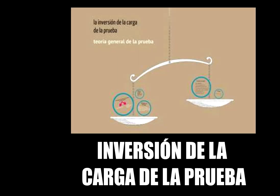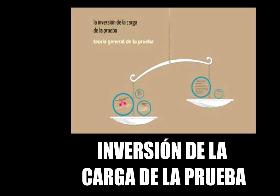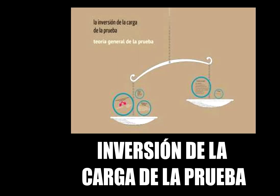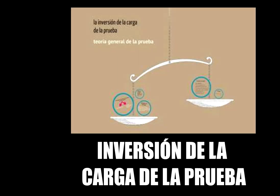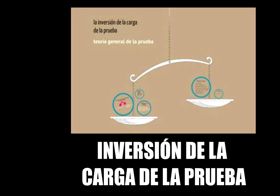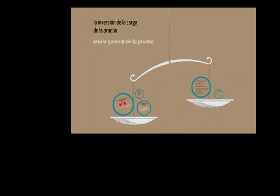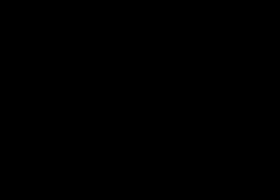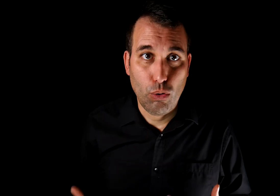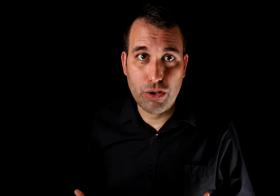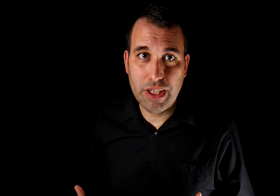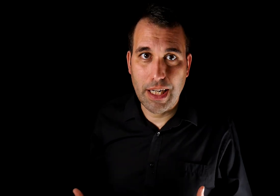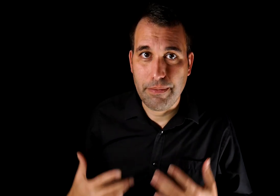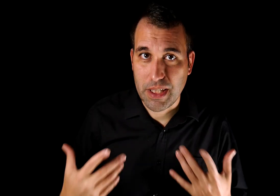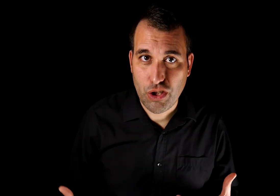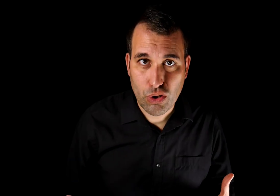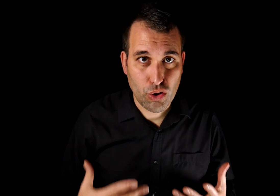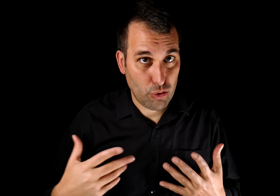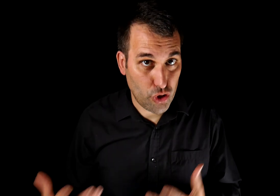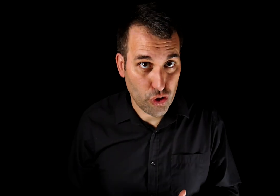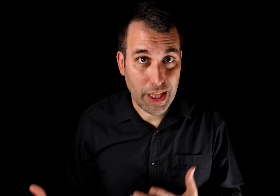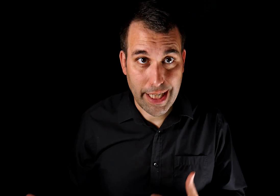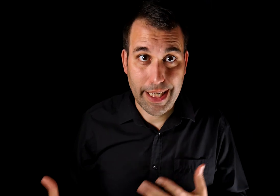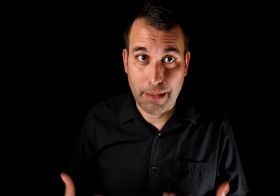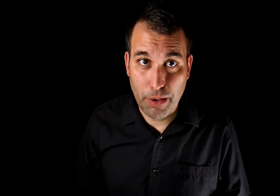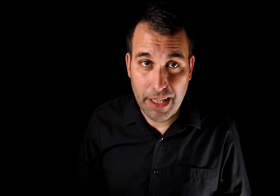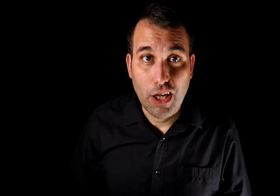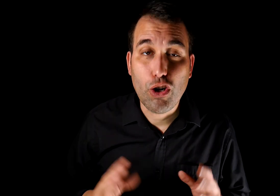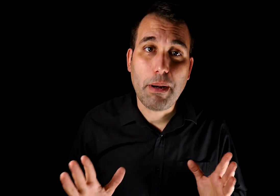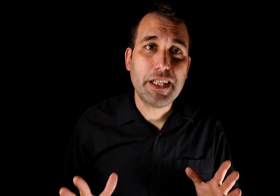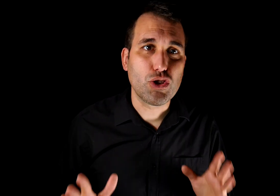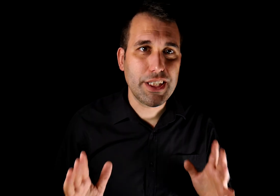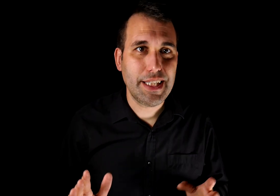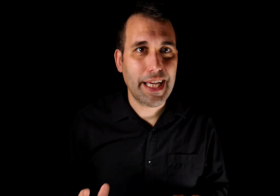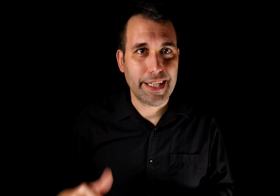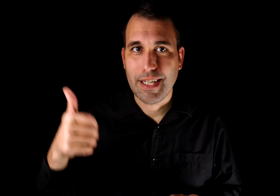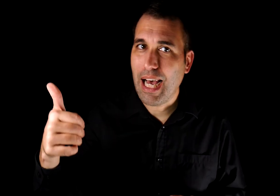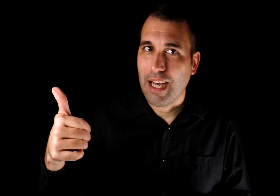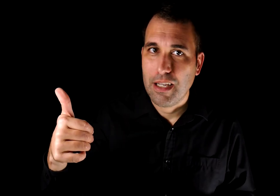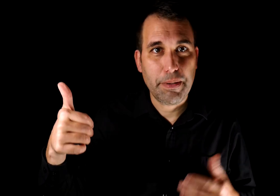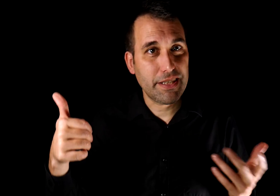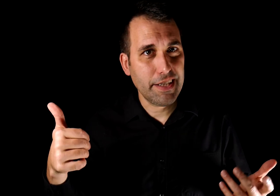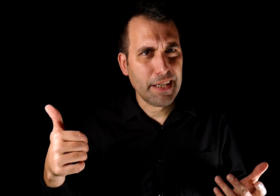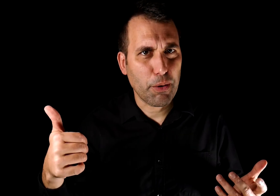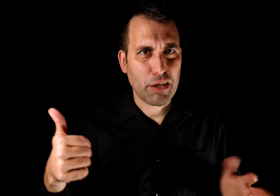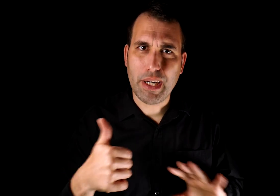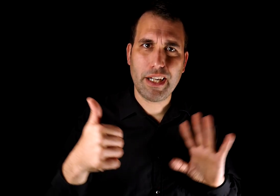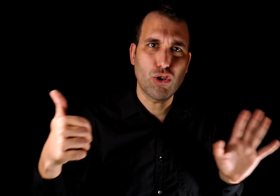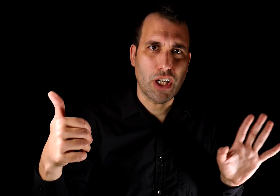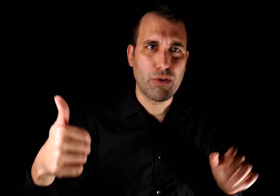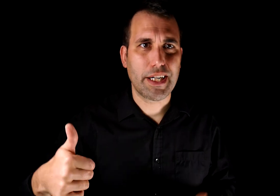la carga de la prueba. Luego está la inversión o reducción de la carga de la prueba. Normalmente consistirá en A. Prescindir de probar cualquier cosa con una